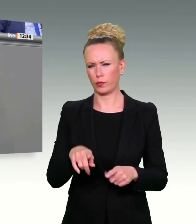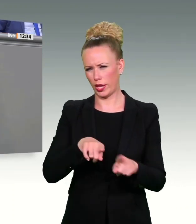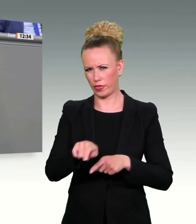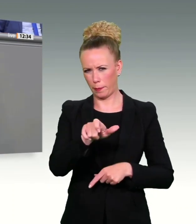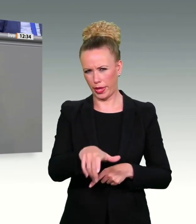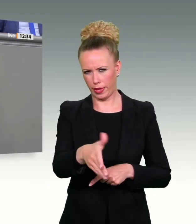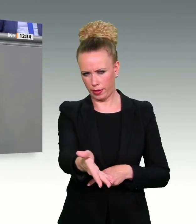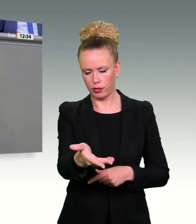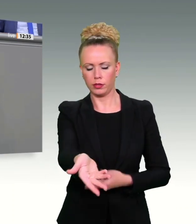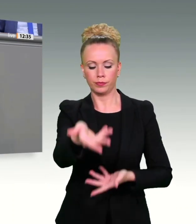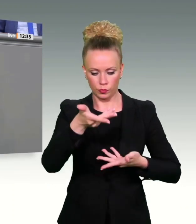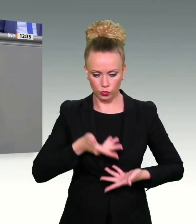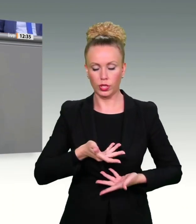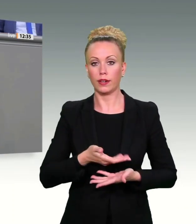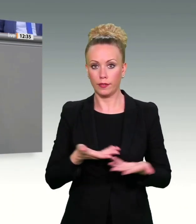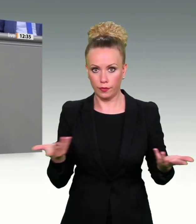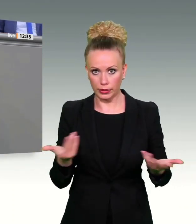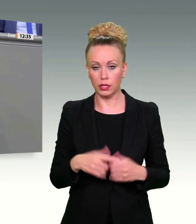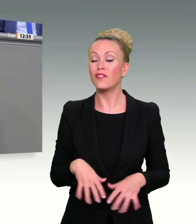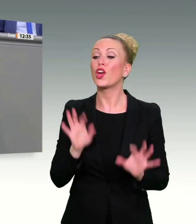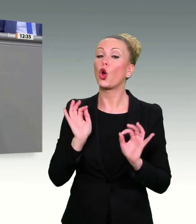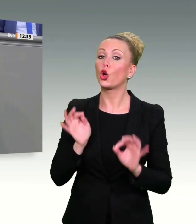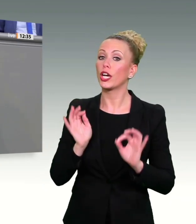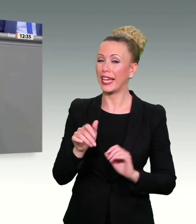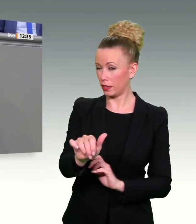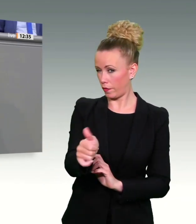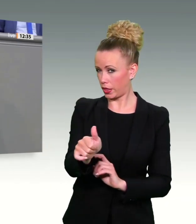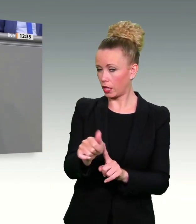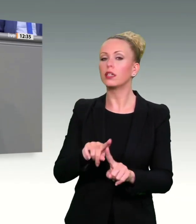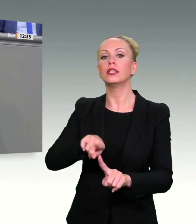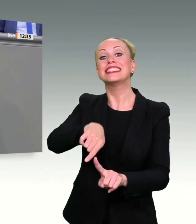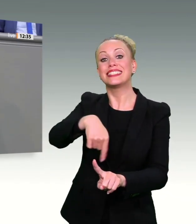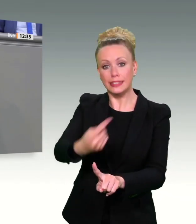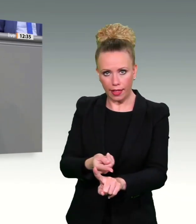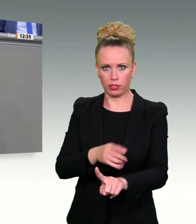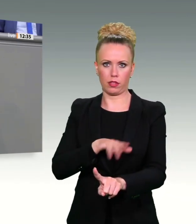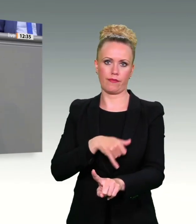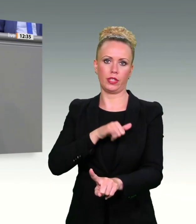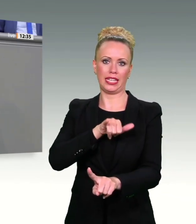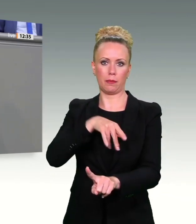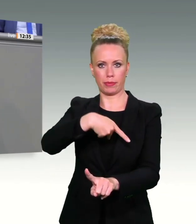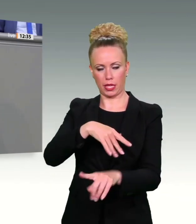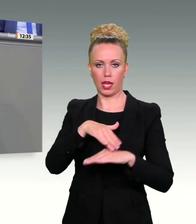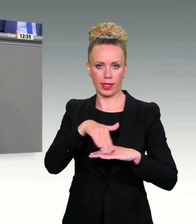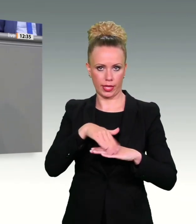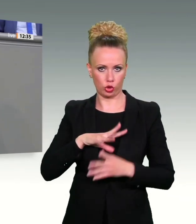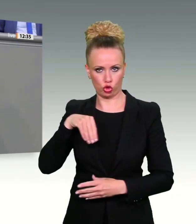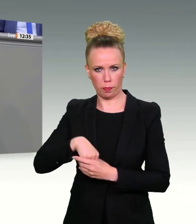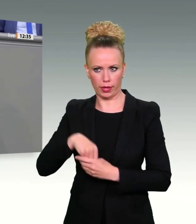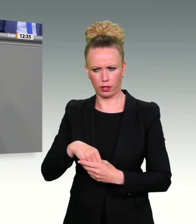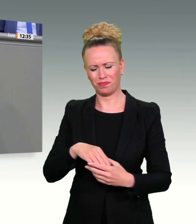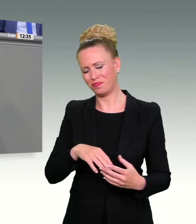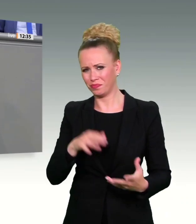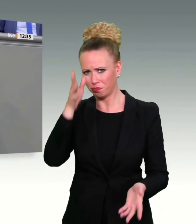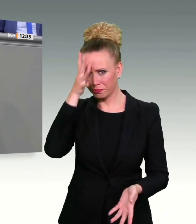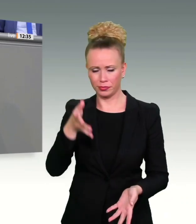konkreten Verdacht eine IP-Adressenspeicherung zulassen soll, der ist und bleibt ein Placebo. Auch die Ermittler